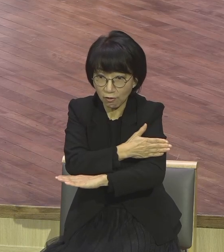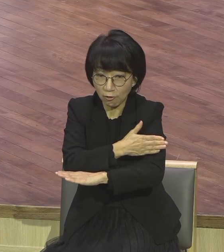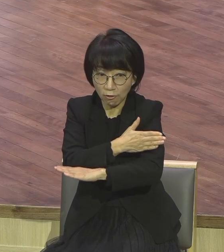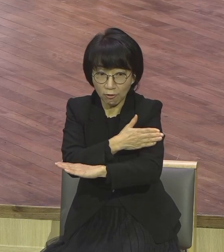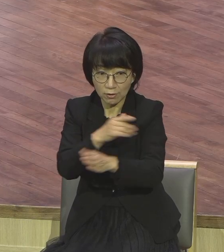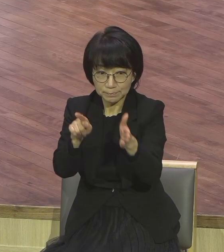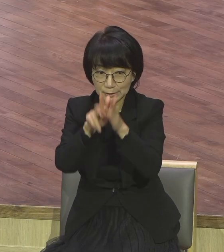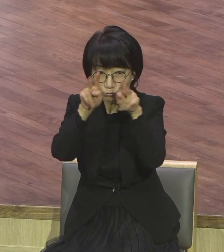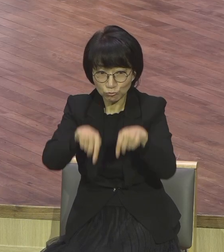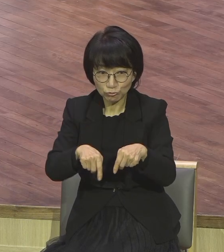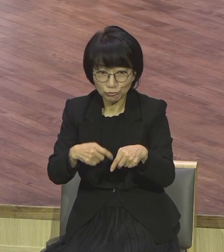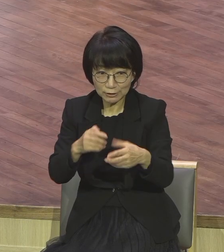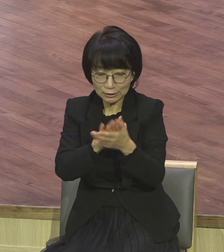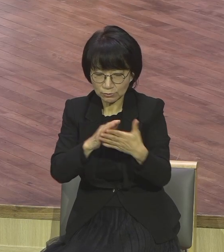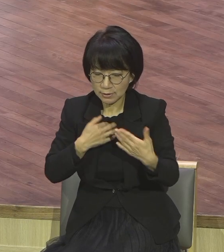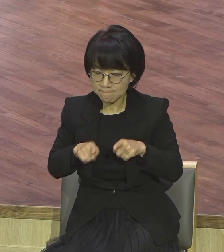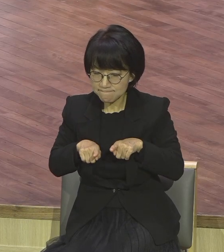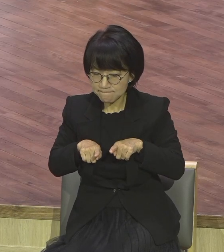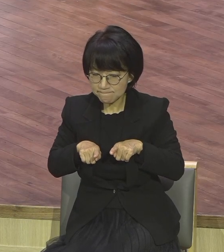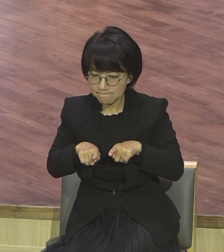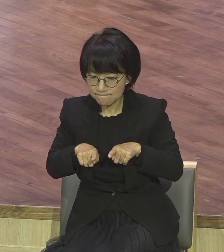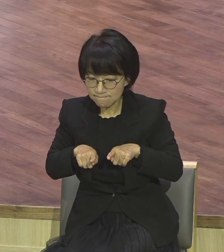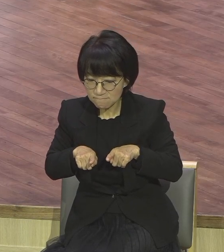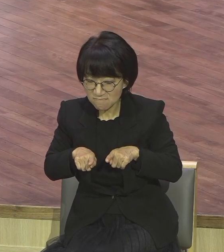들어있다 다 들어있어요 미친 듯이